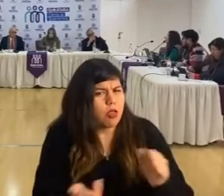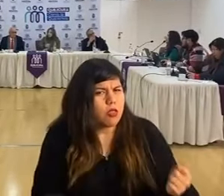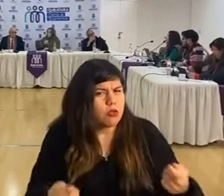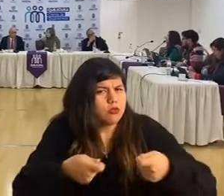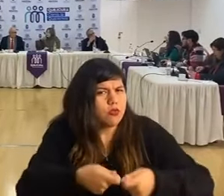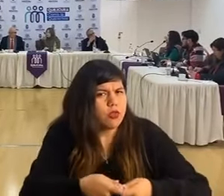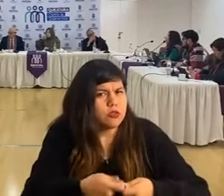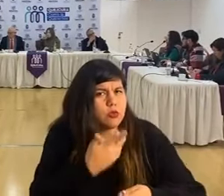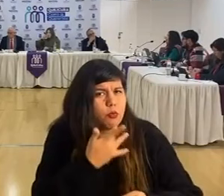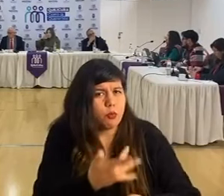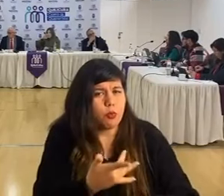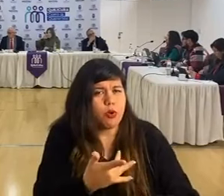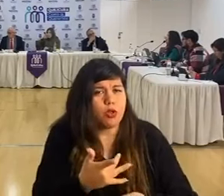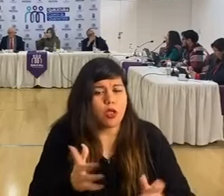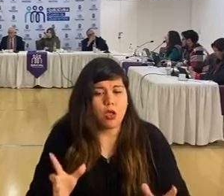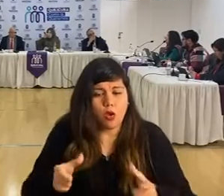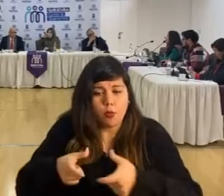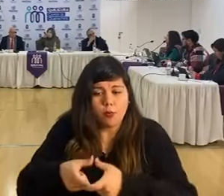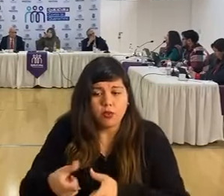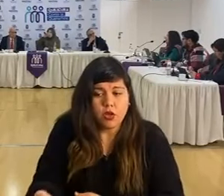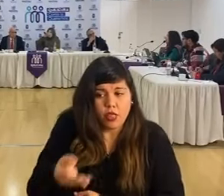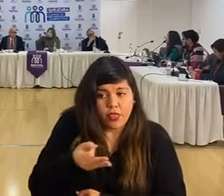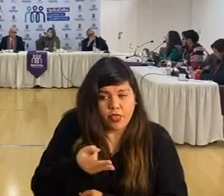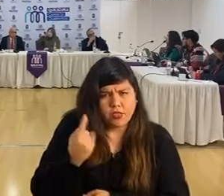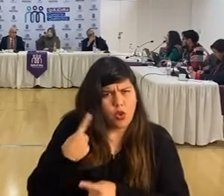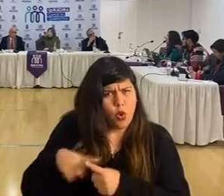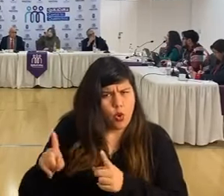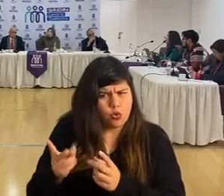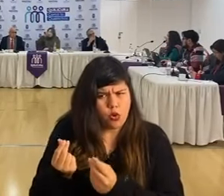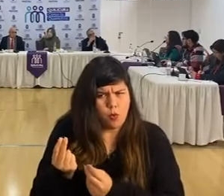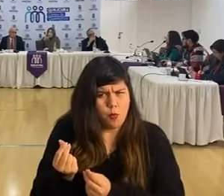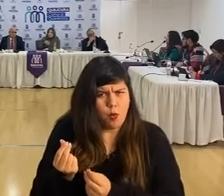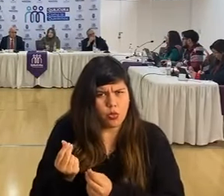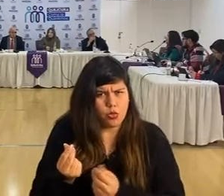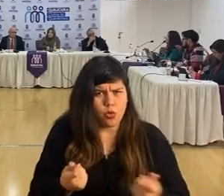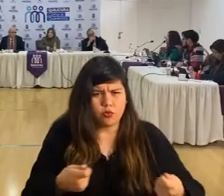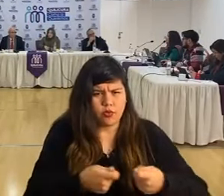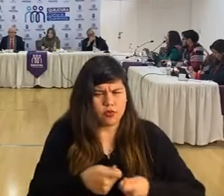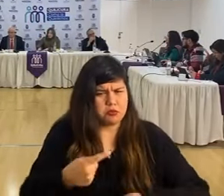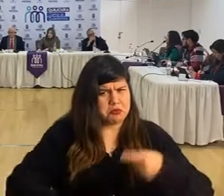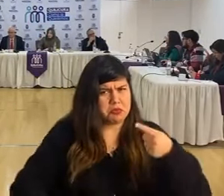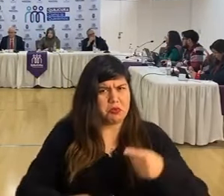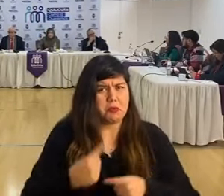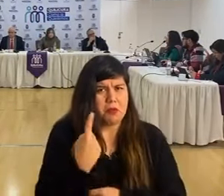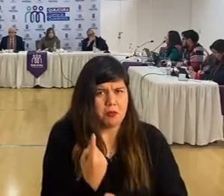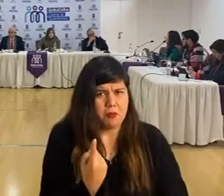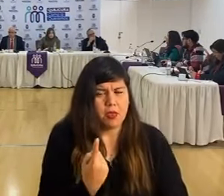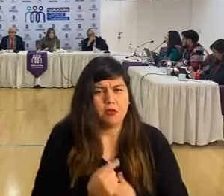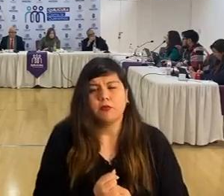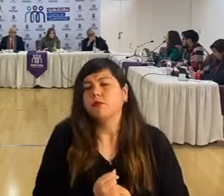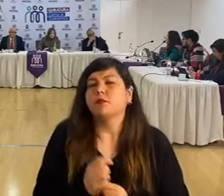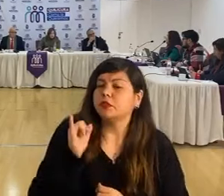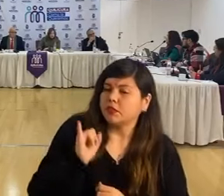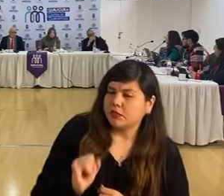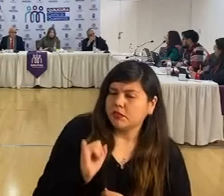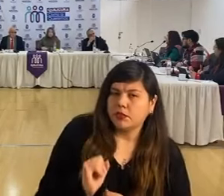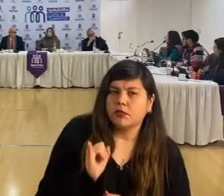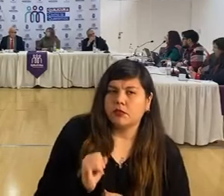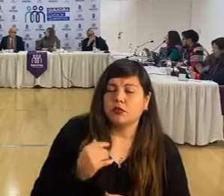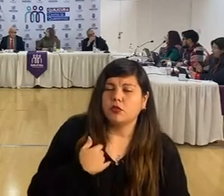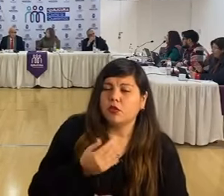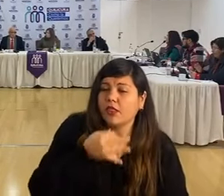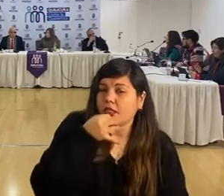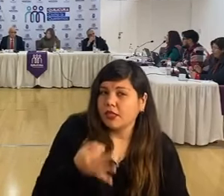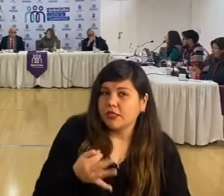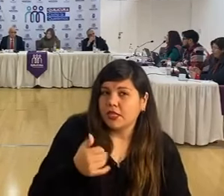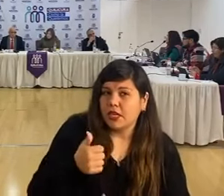por favor, porque en comisión se nos informó sobre otro monto de la subvención. Eso primeramente. Sí. Sí, le voy a pedir